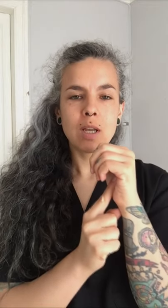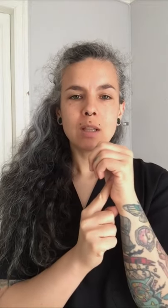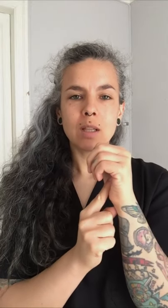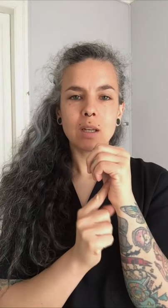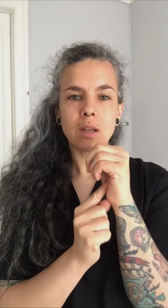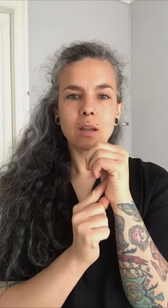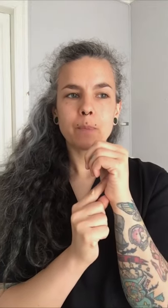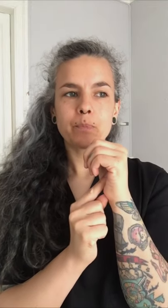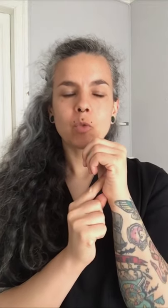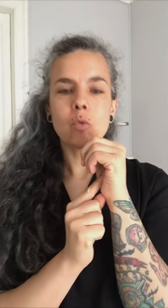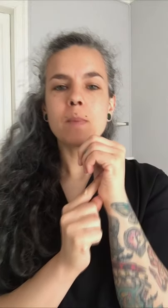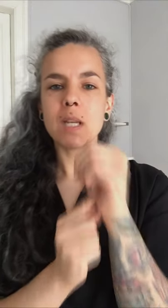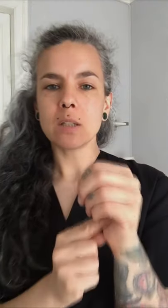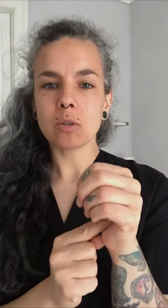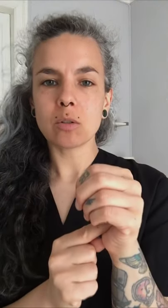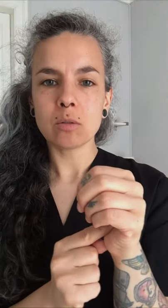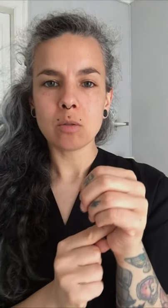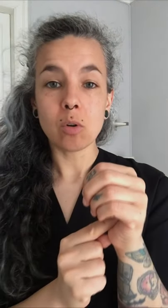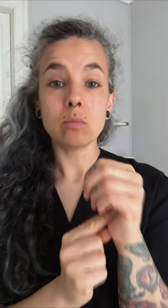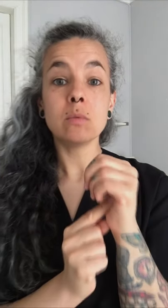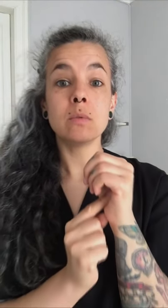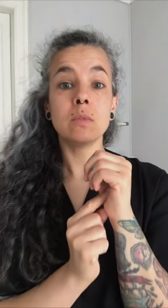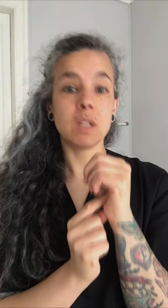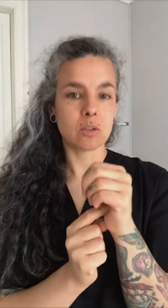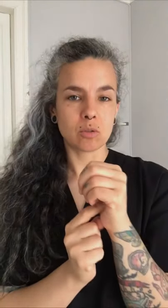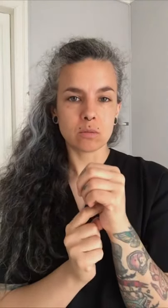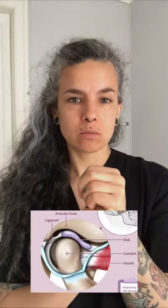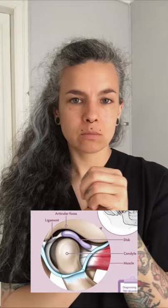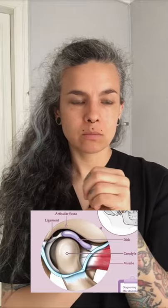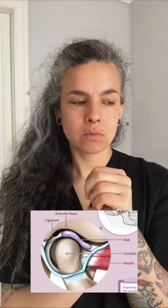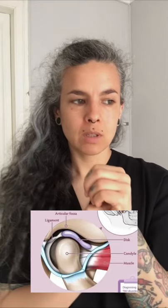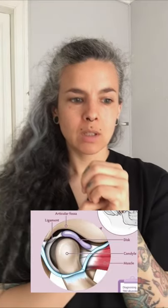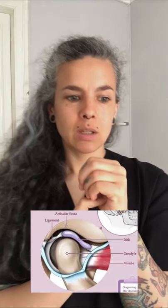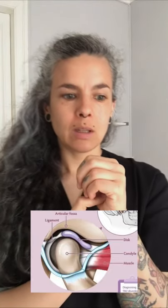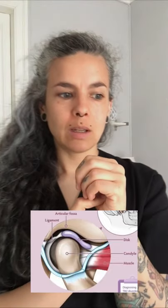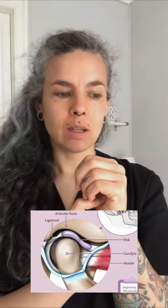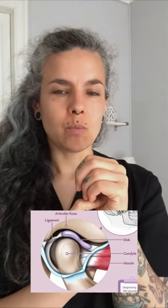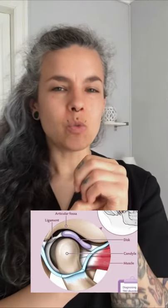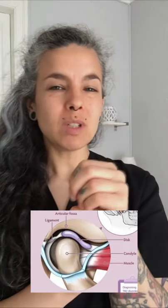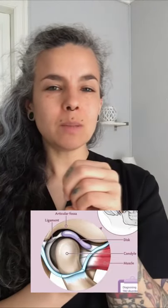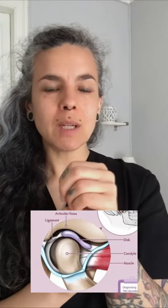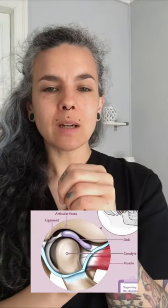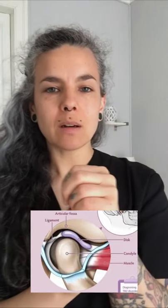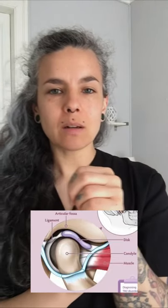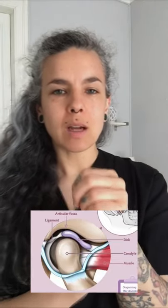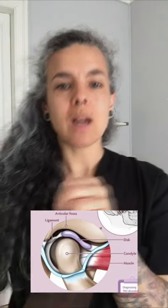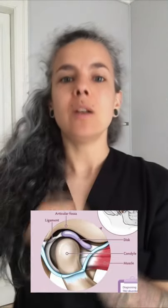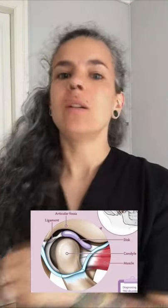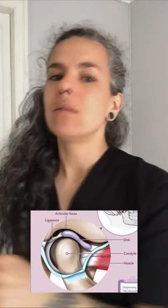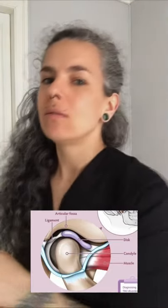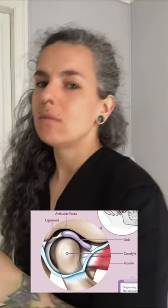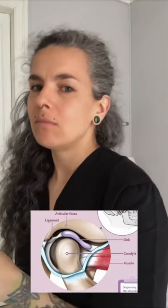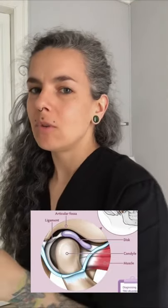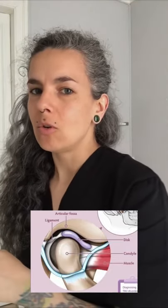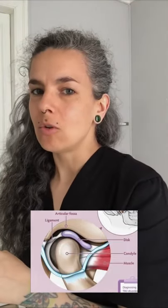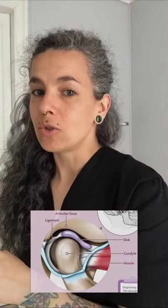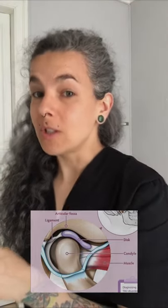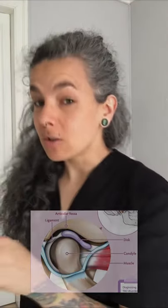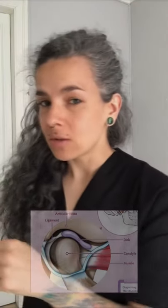tiene un menisco o un disco. Muy similar a los discos